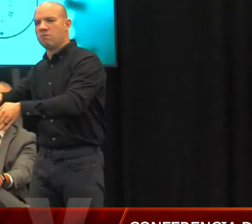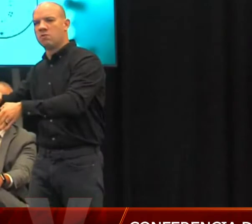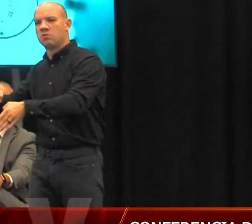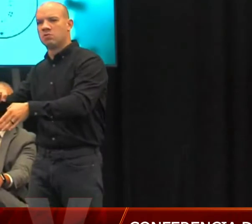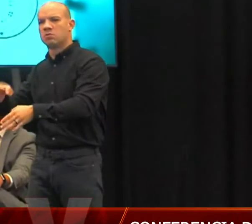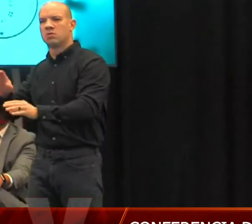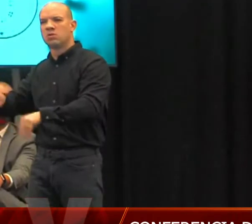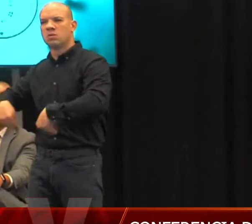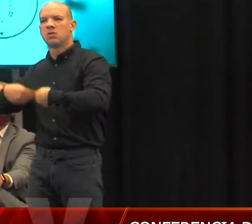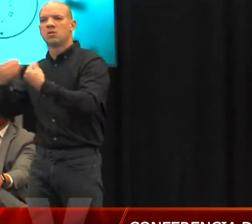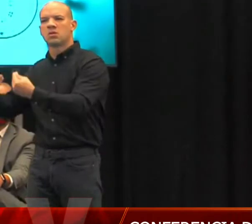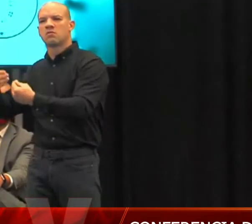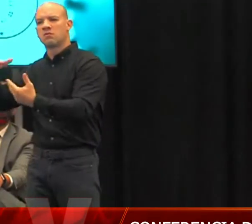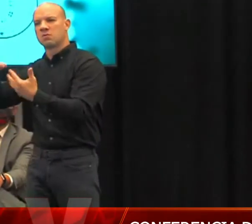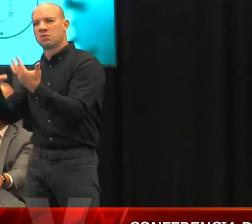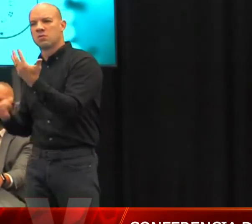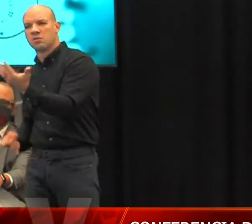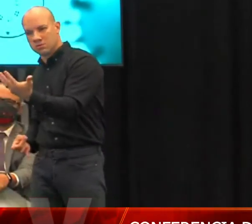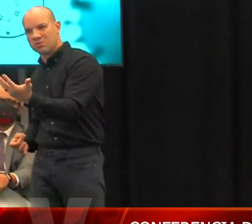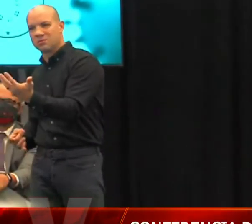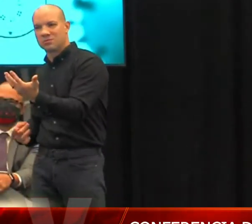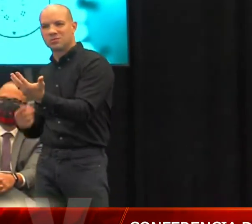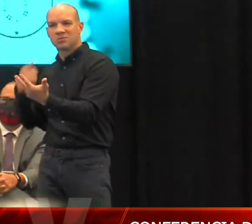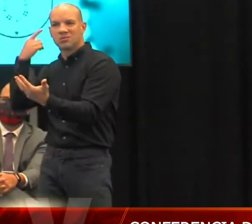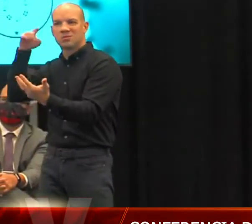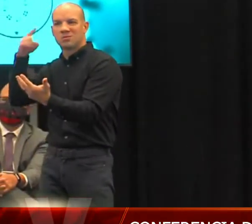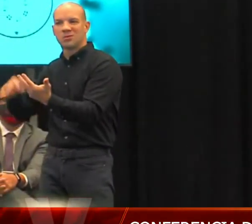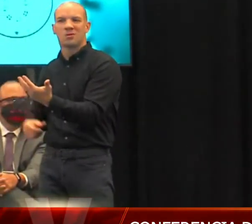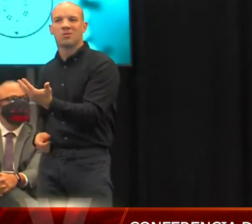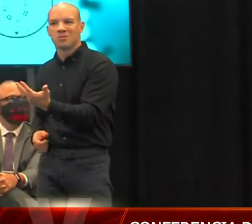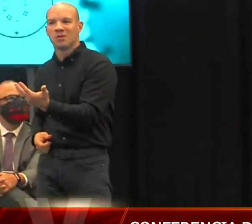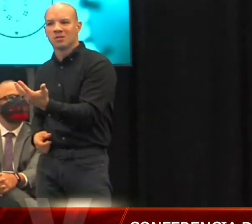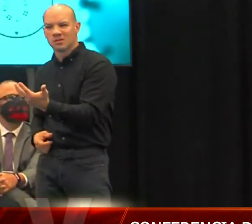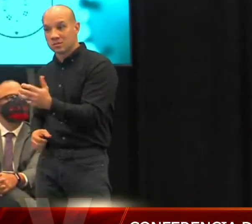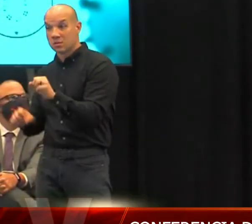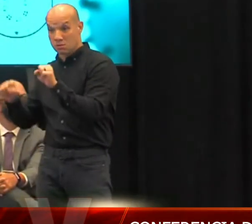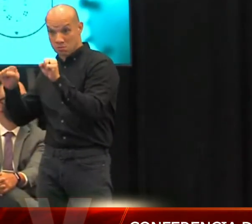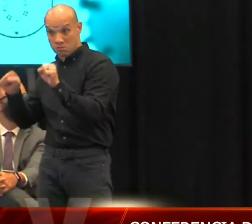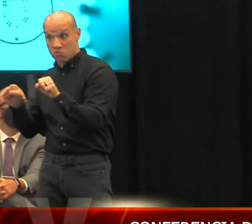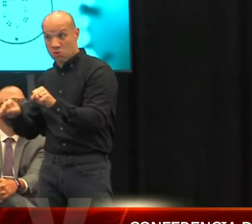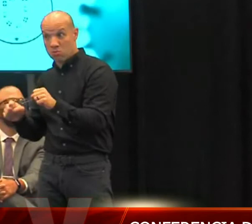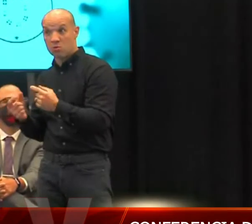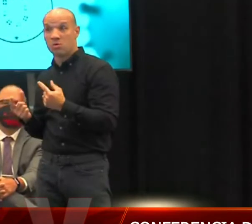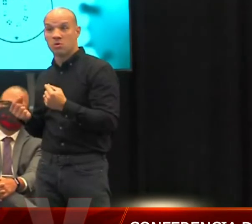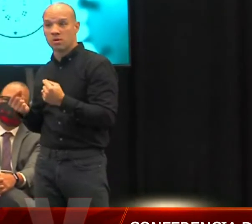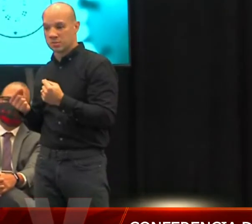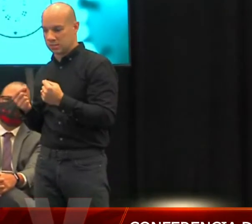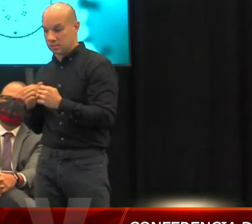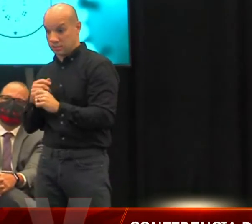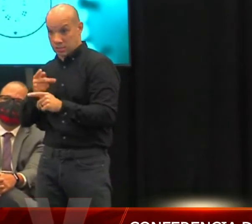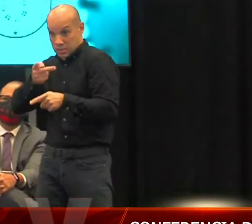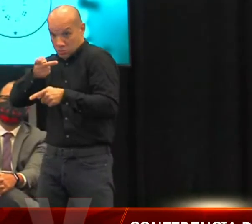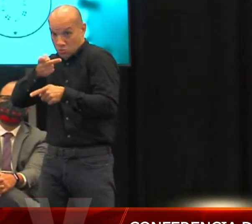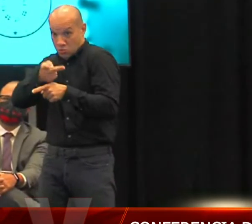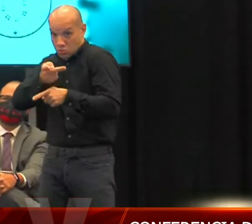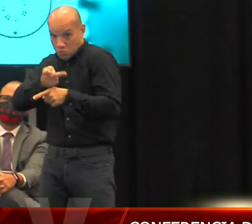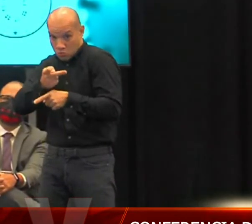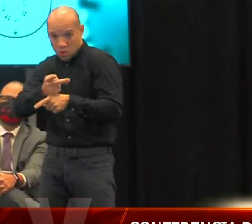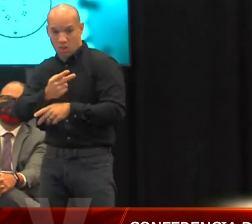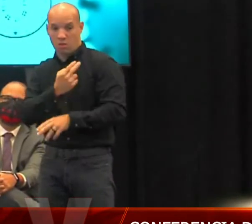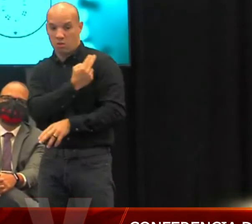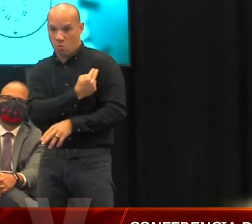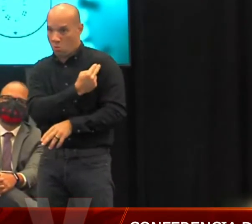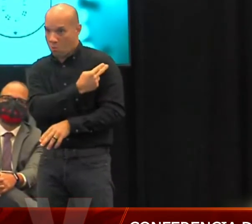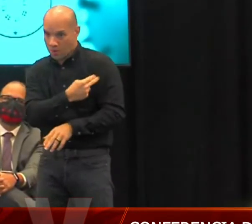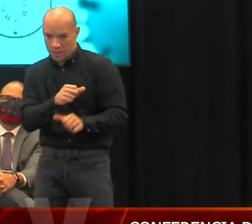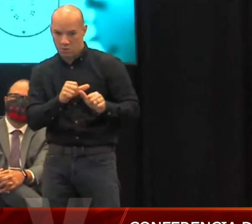alternativas al país de forma tal de que pudiéramos tener un balance entre proteger la capacidad hospitalaria,